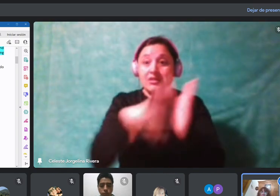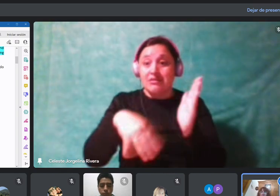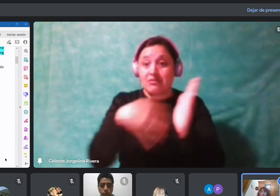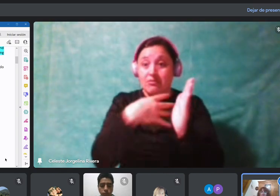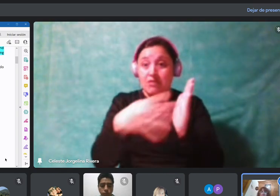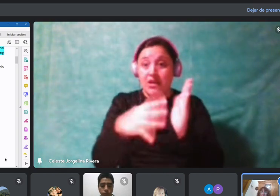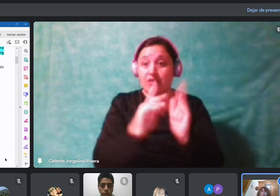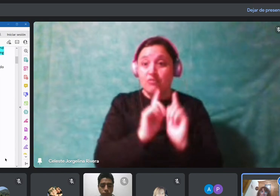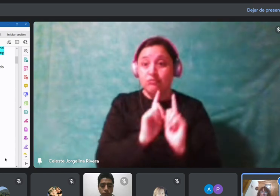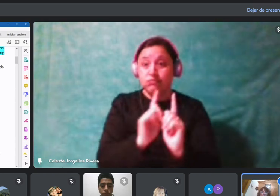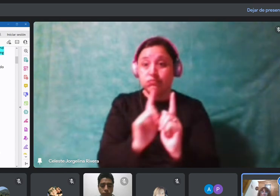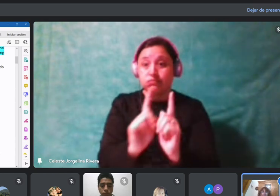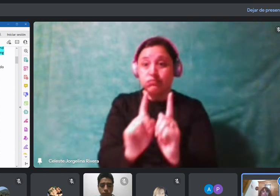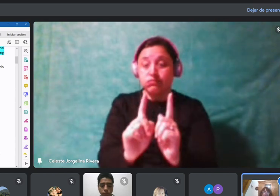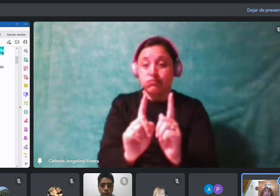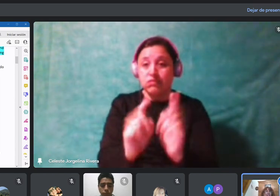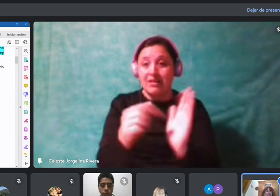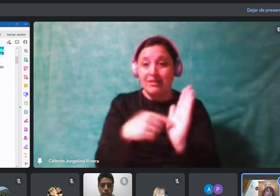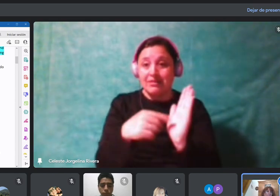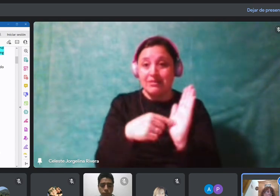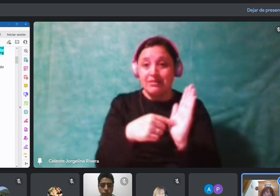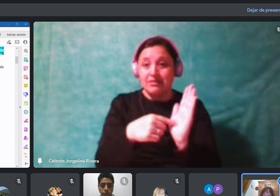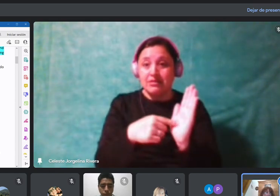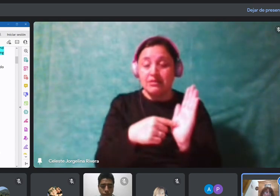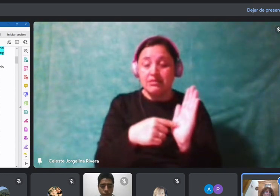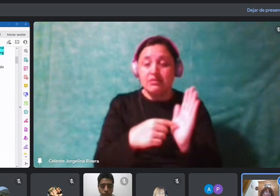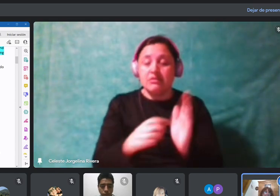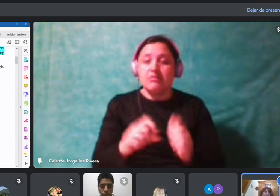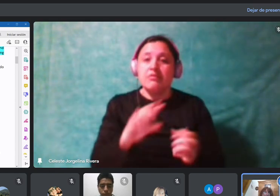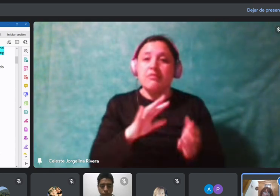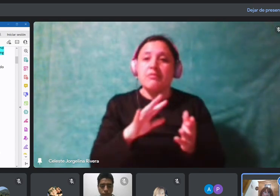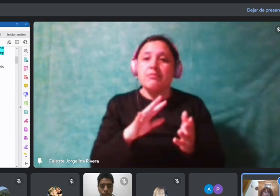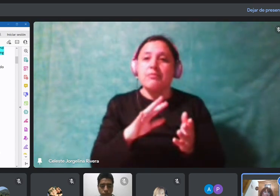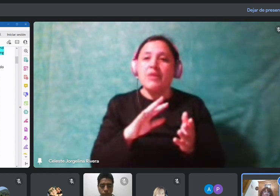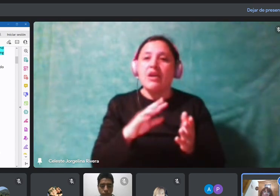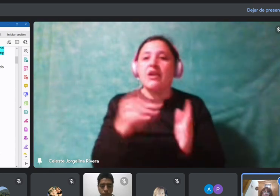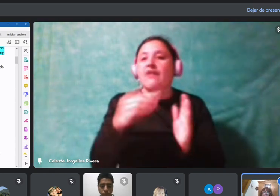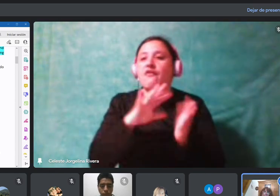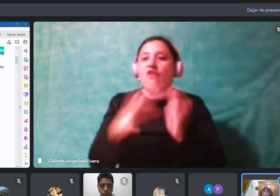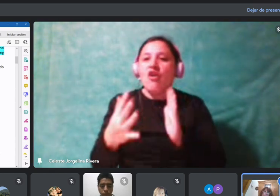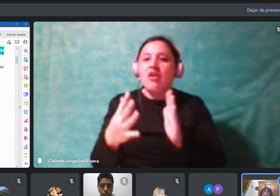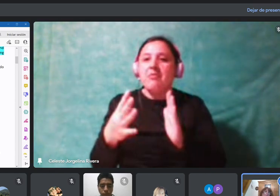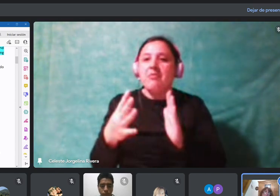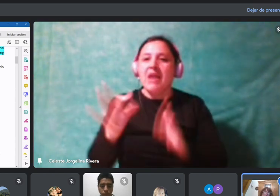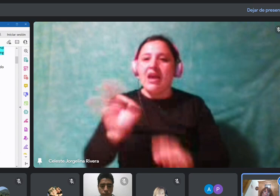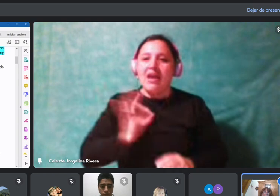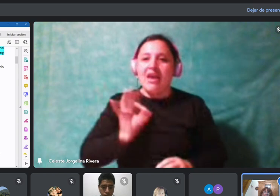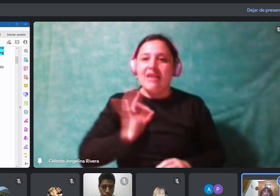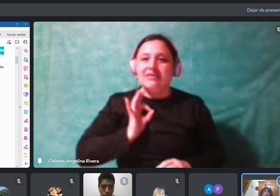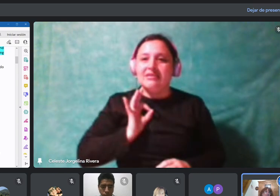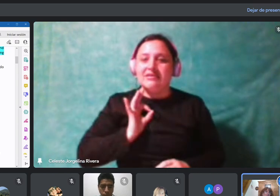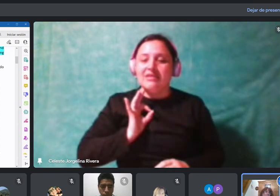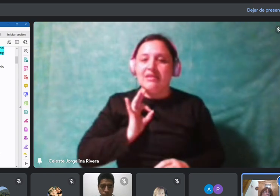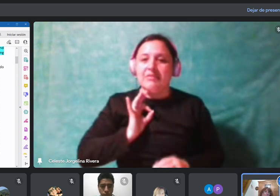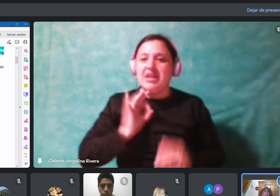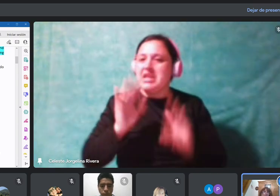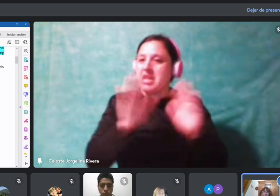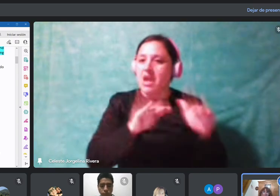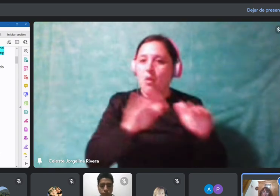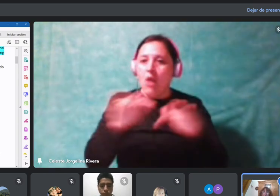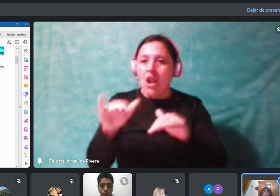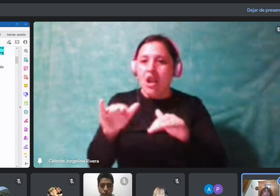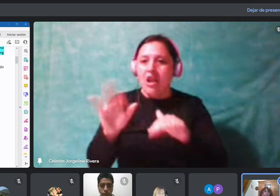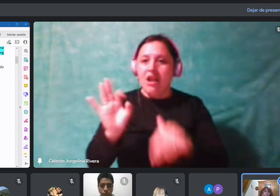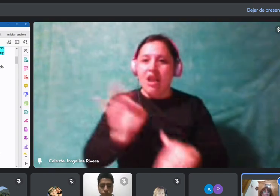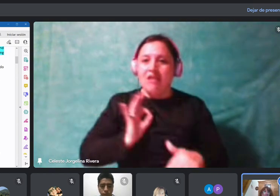O sea, con este modelo, que va a ser el modelo del parcial. Pero bueno, aparte de esto, vamos viendo